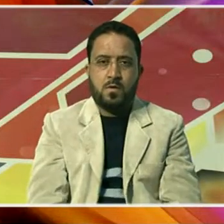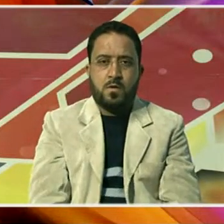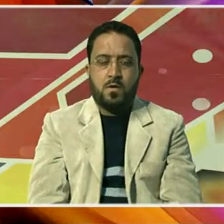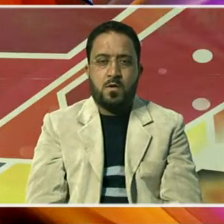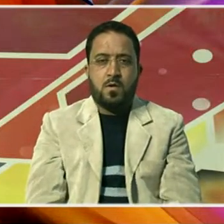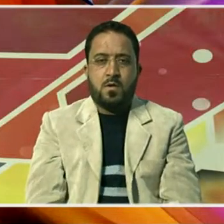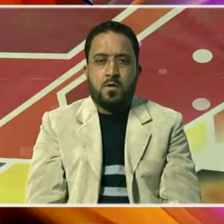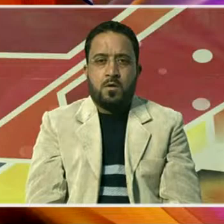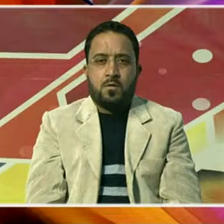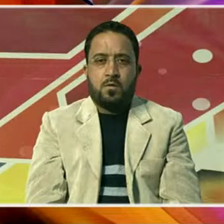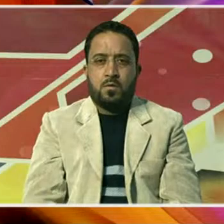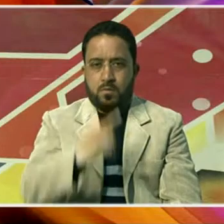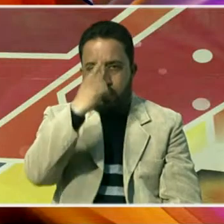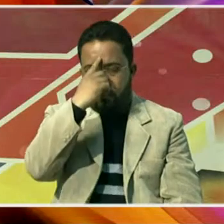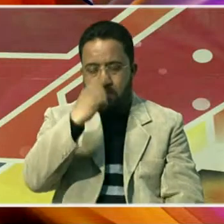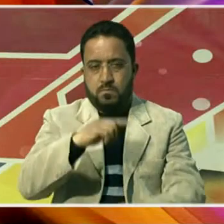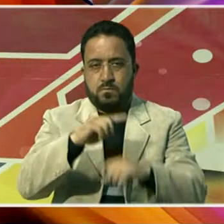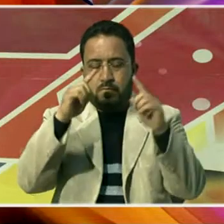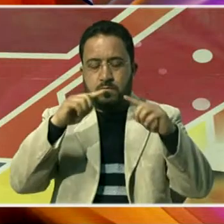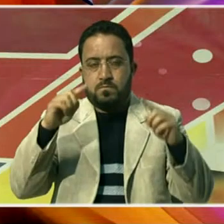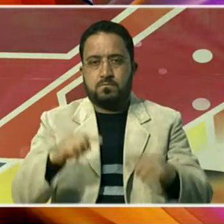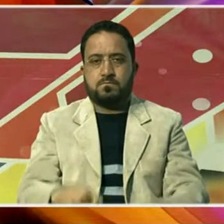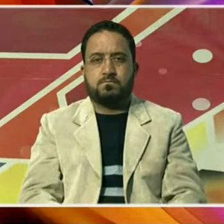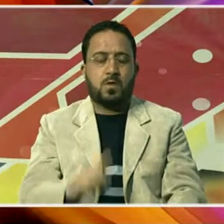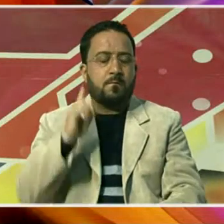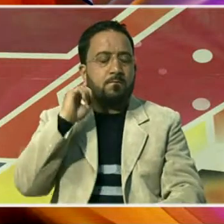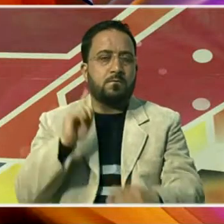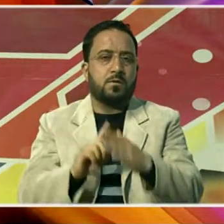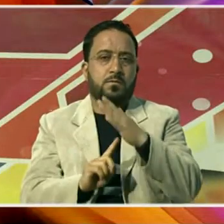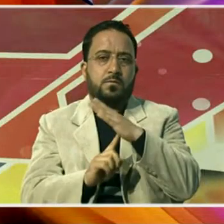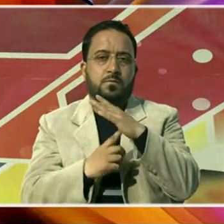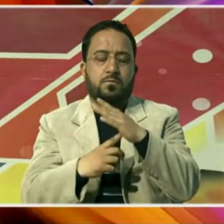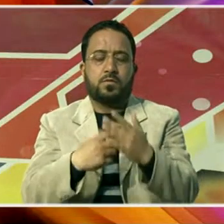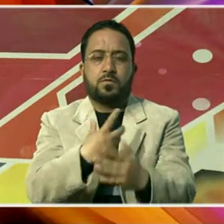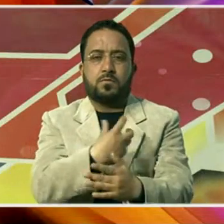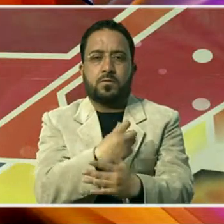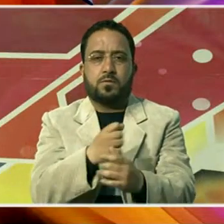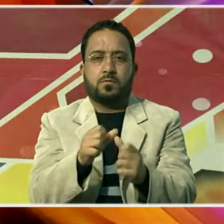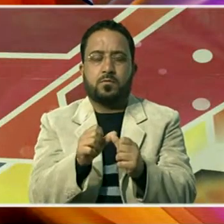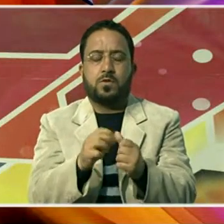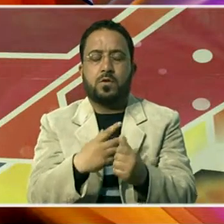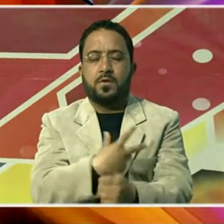ملک میں جاری دنیا کی سب سے بڑی ٹیکہ کاری مہم کے تحت